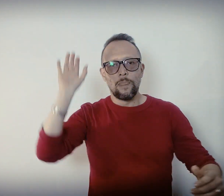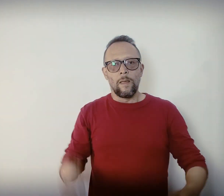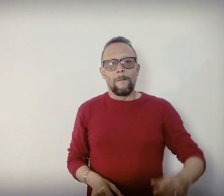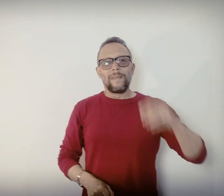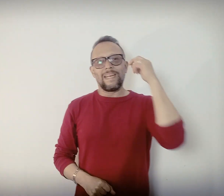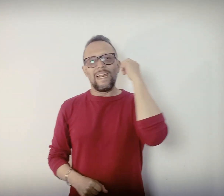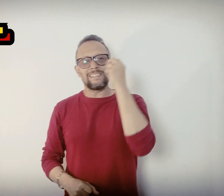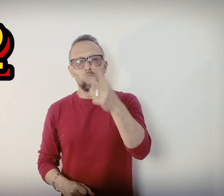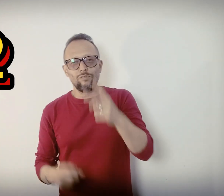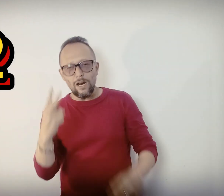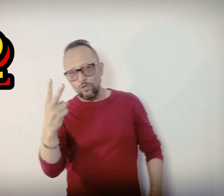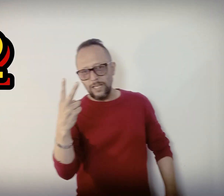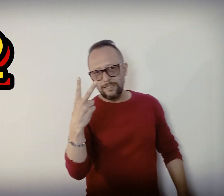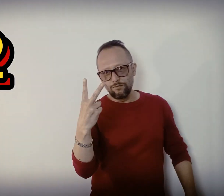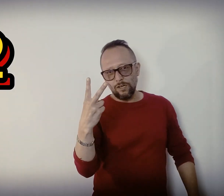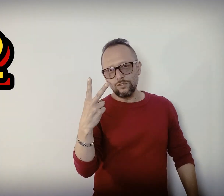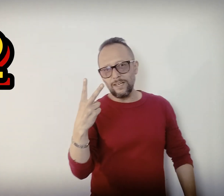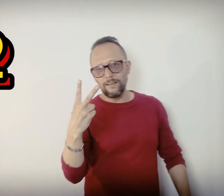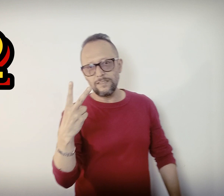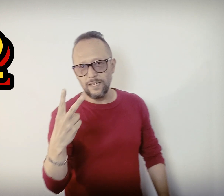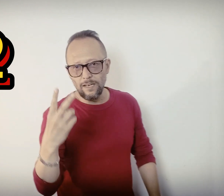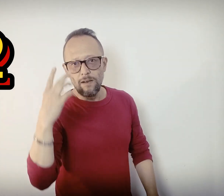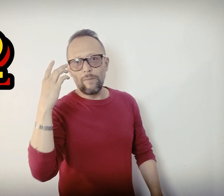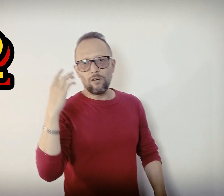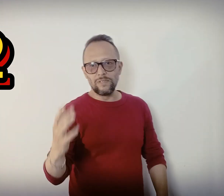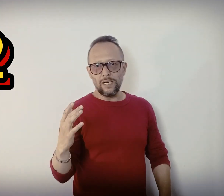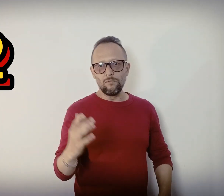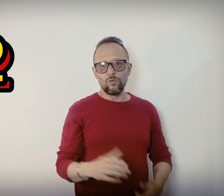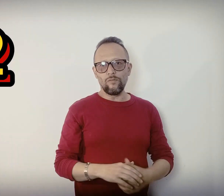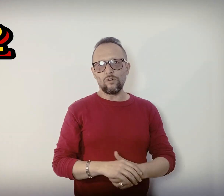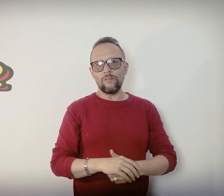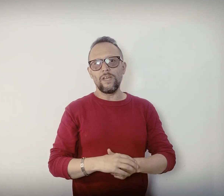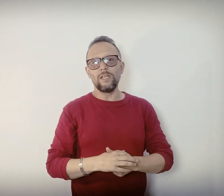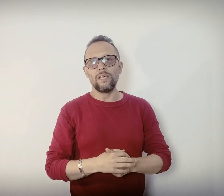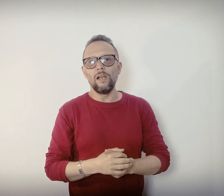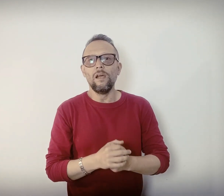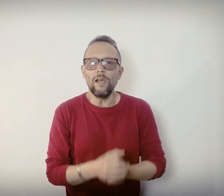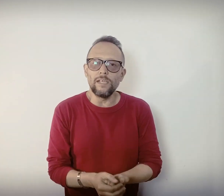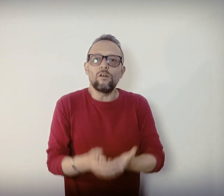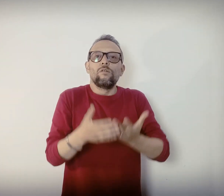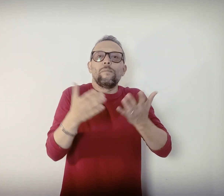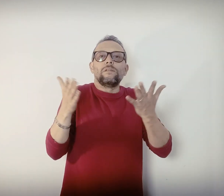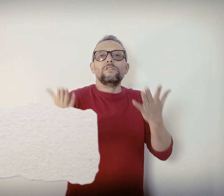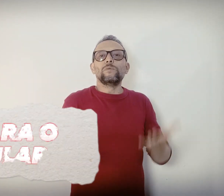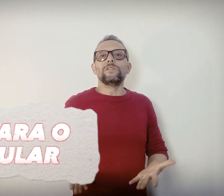bien, la segunda cosa, la segunda cosa que debes tener para comenzar en el mundo de la fotografía digital es obviamente un dispositivo